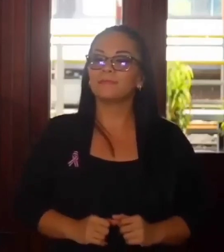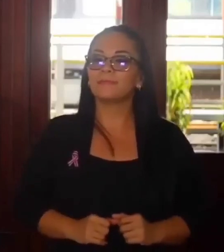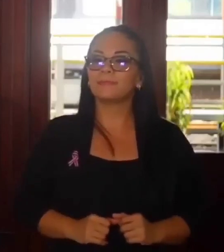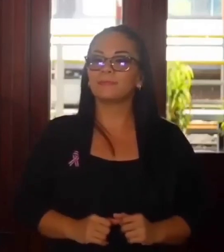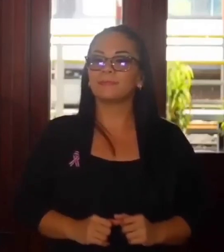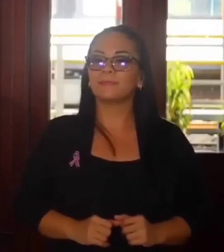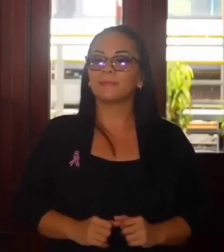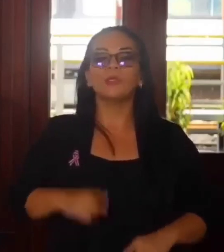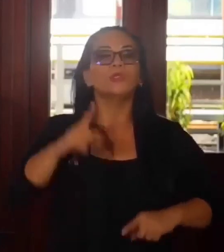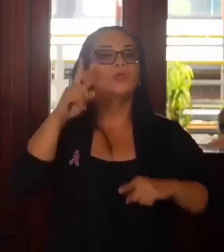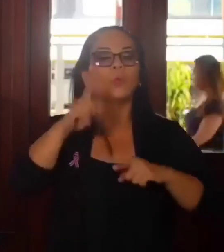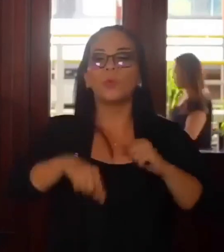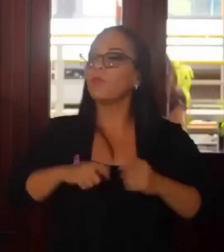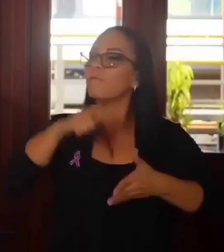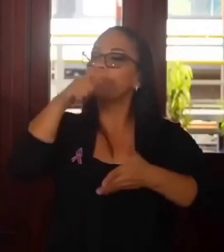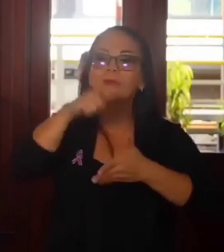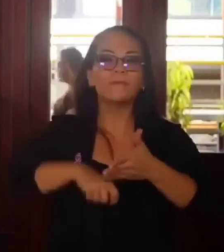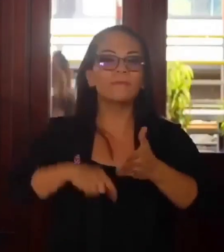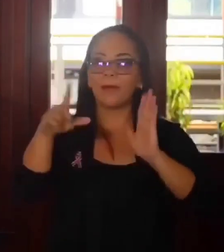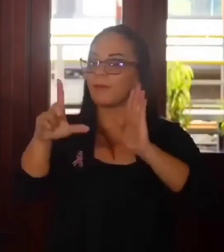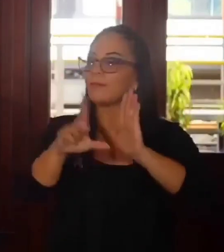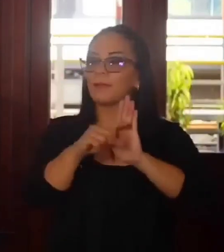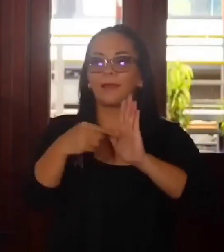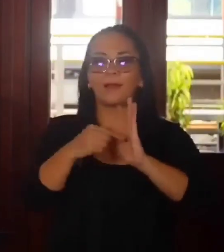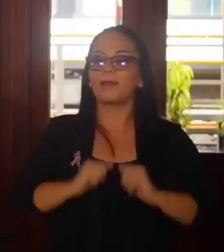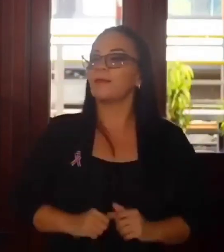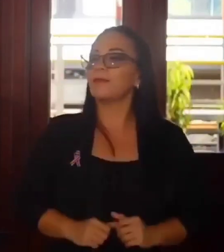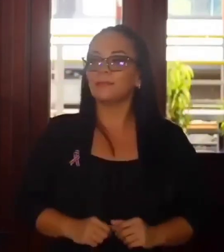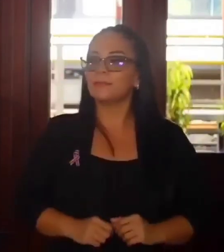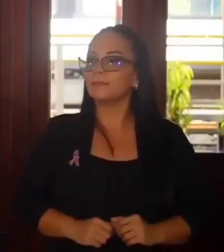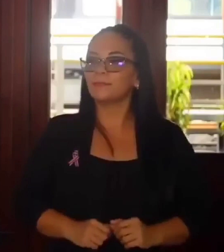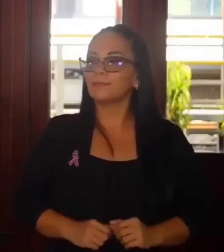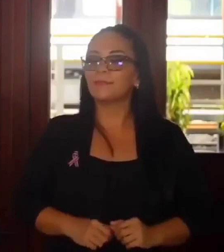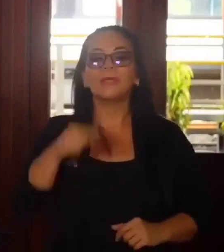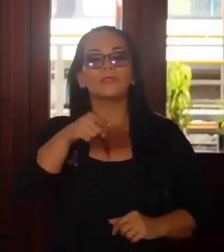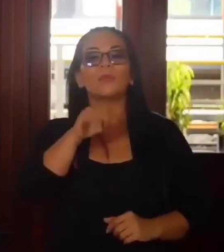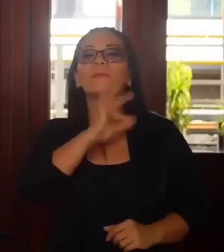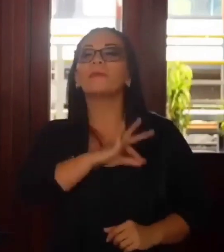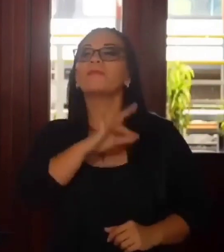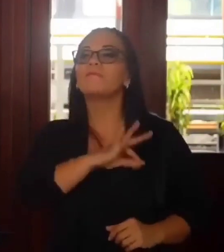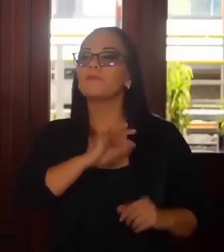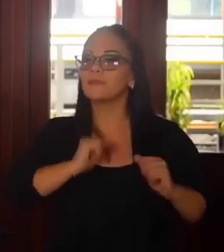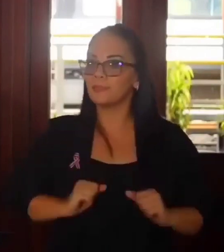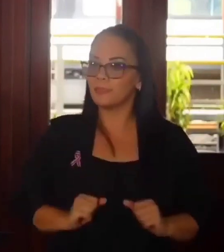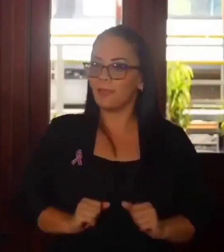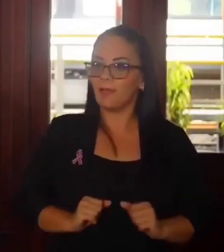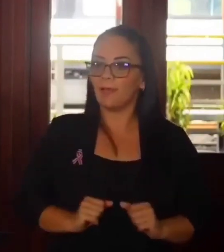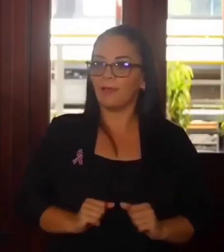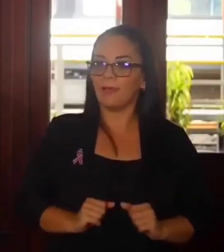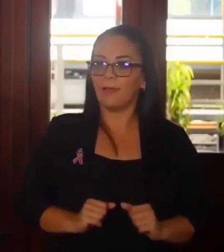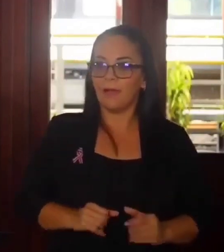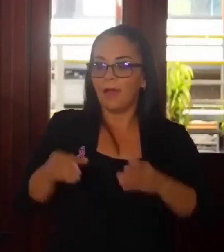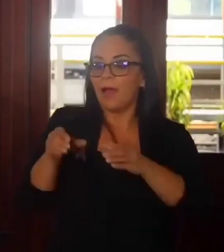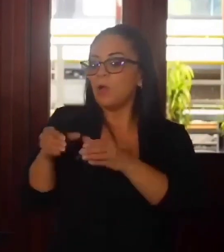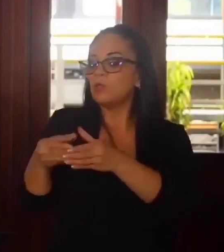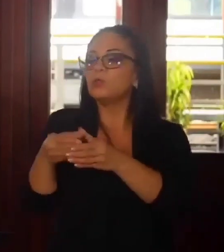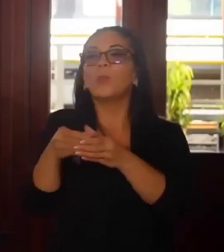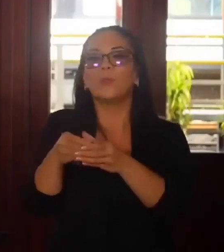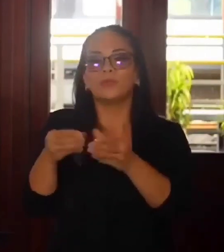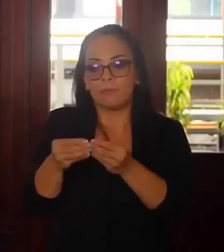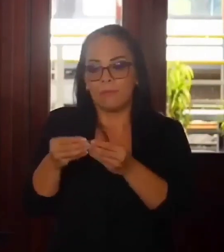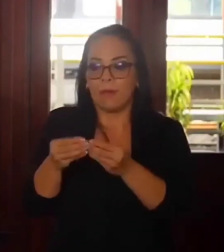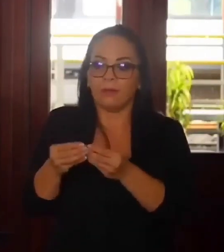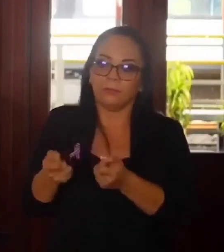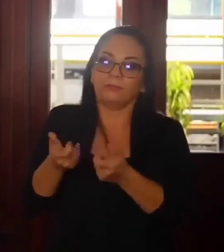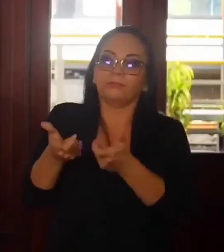firmar una ley que va a beneficiar a la parte más privilegiada